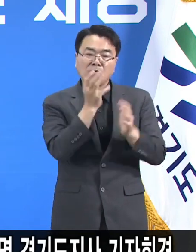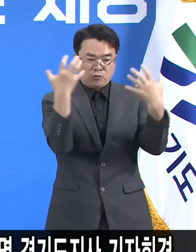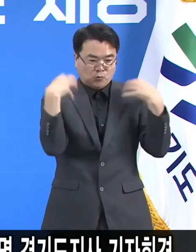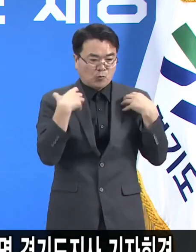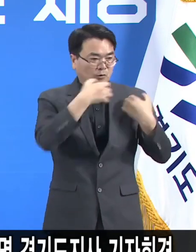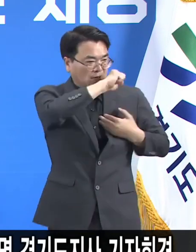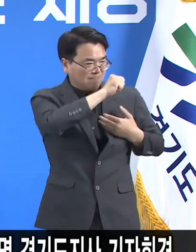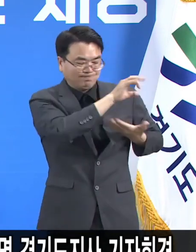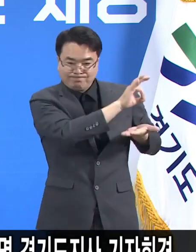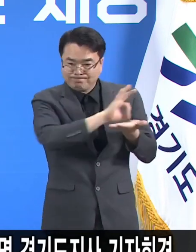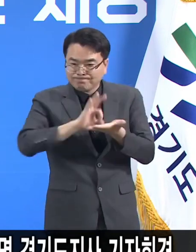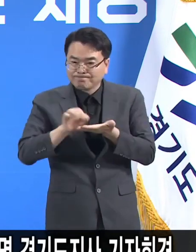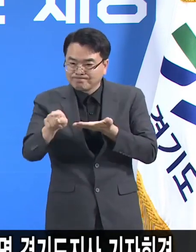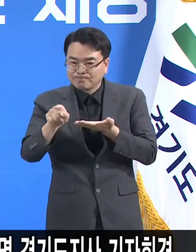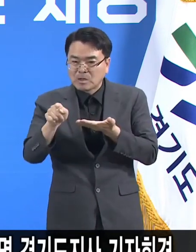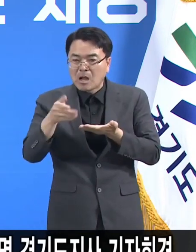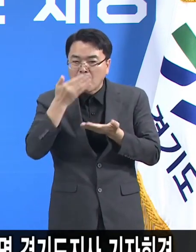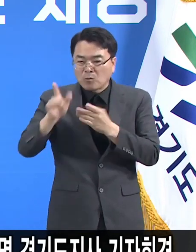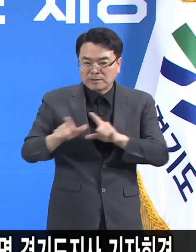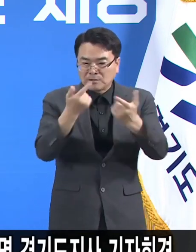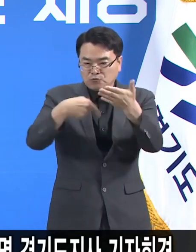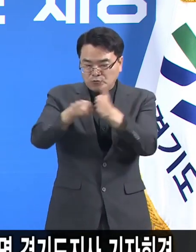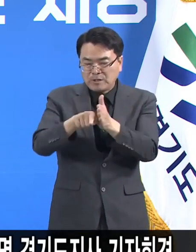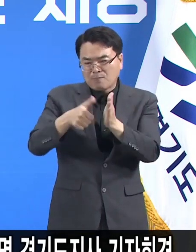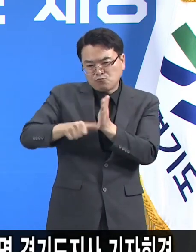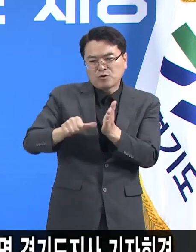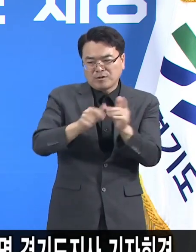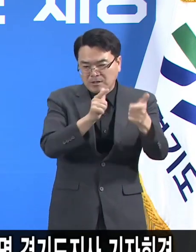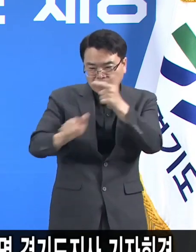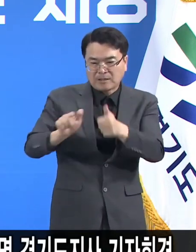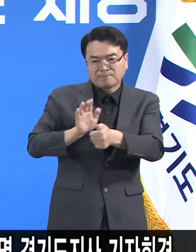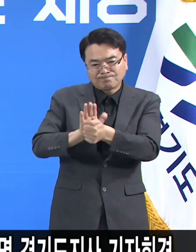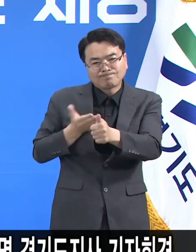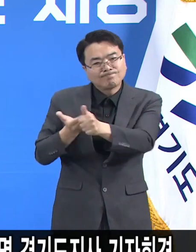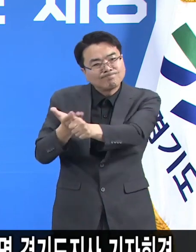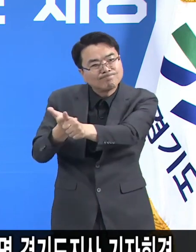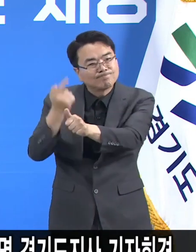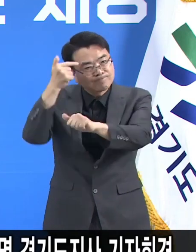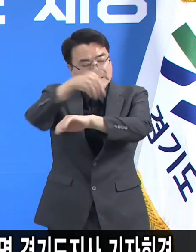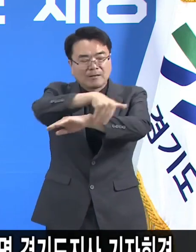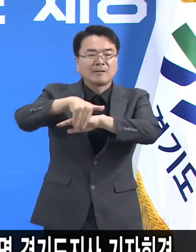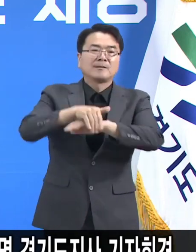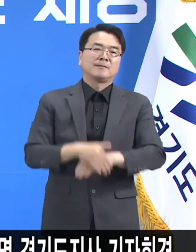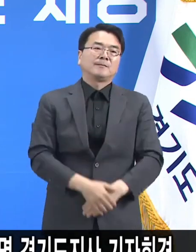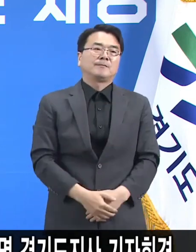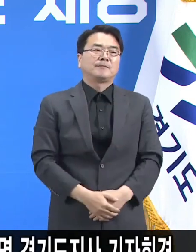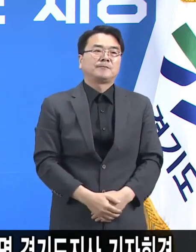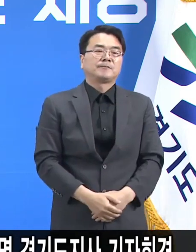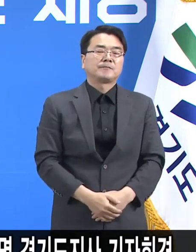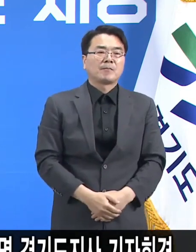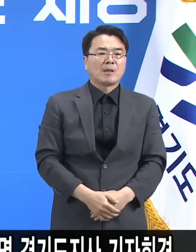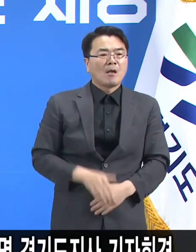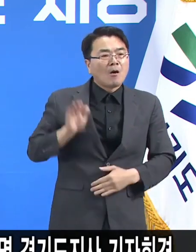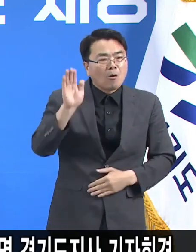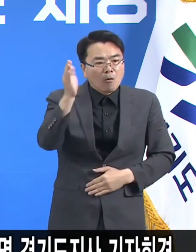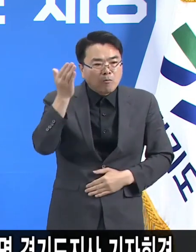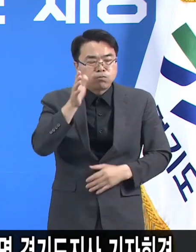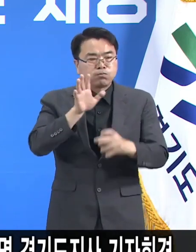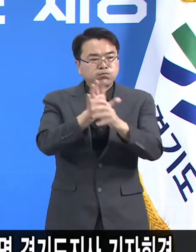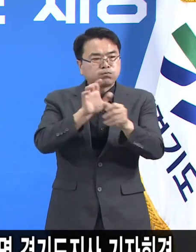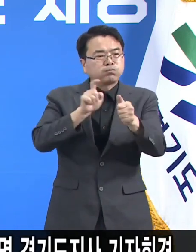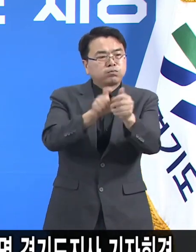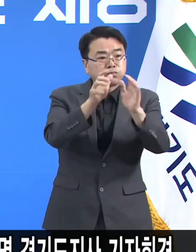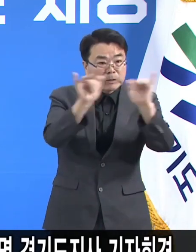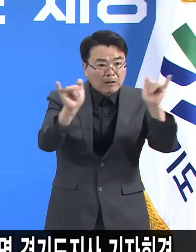자가격리 생필품에 준하는 생필품을 지급할 예정입니다. 최근 확진자가 다수